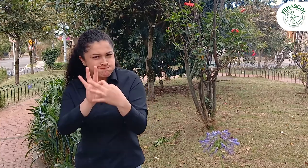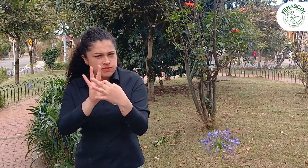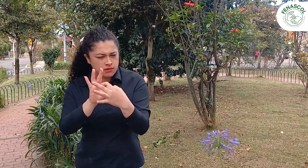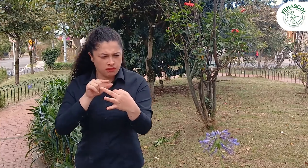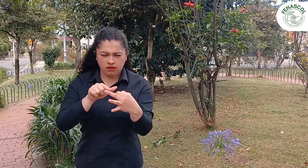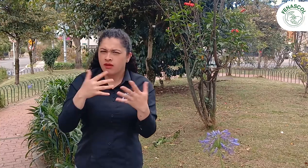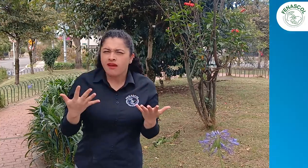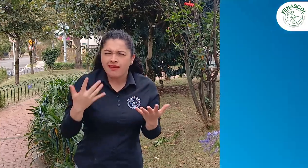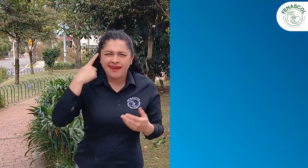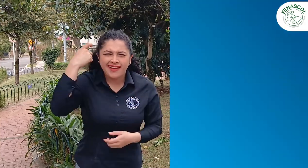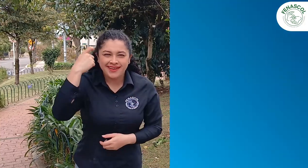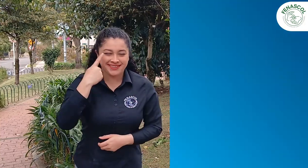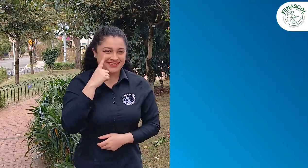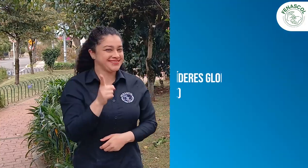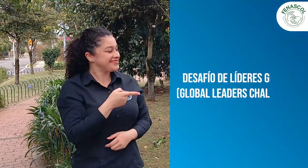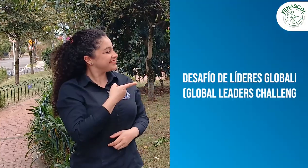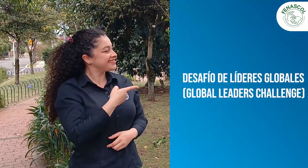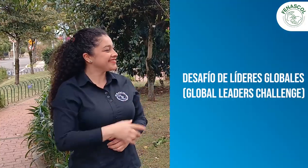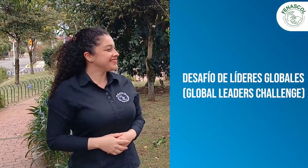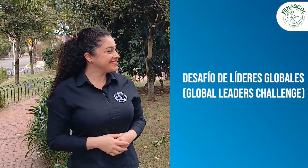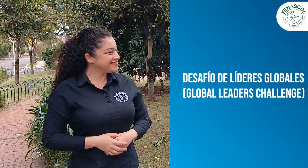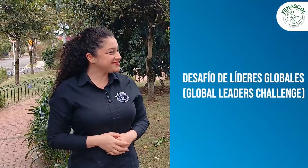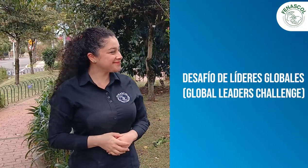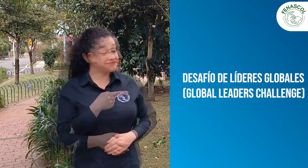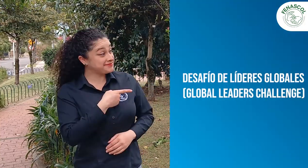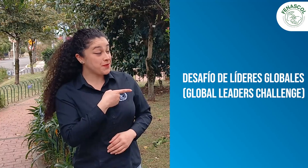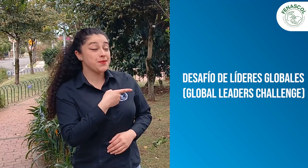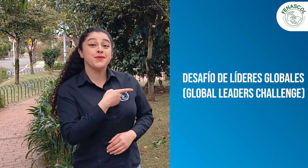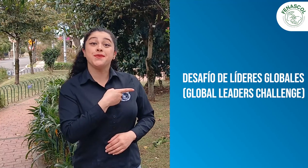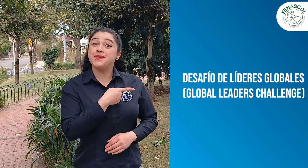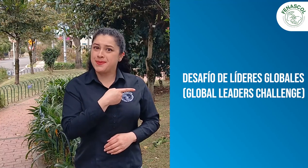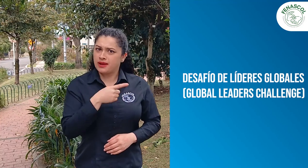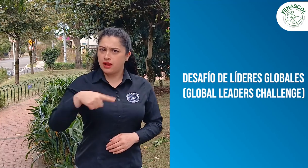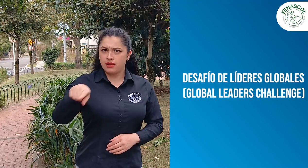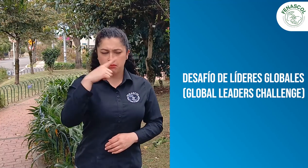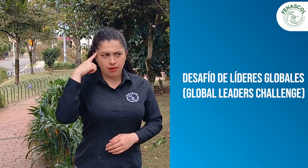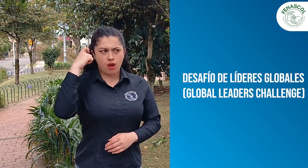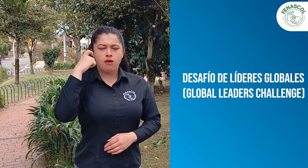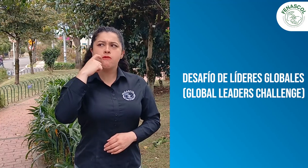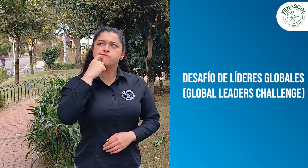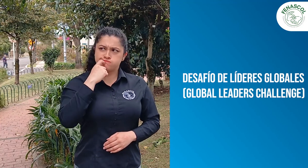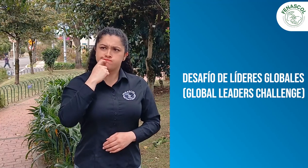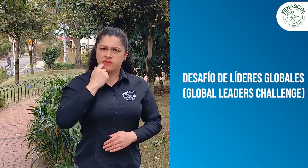Desde FENASCOL los invitamos a que se unan al reto Desafío de Líderes Globales.